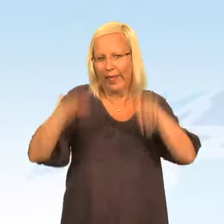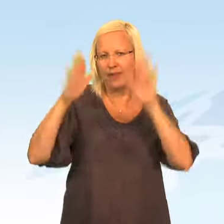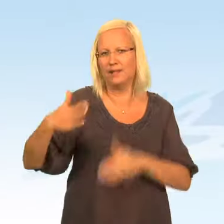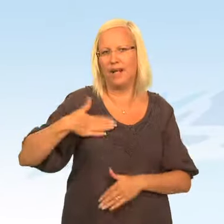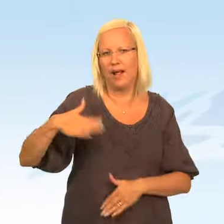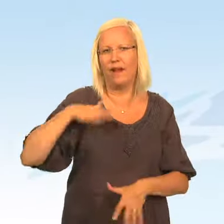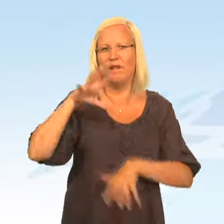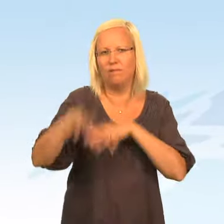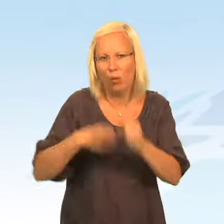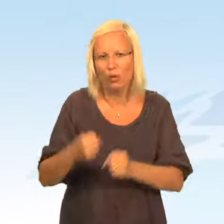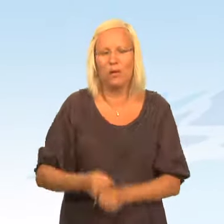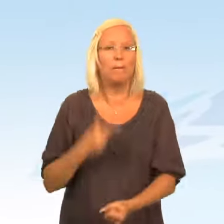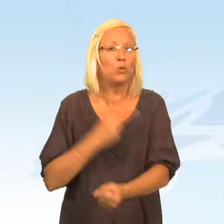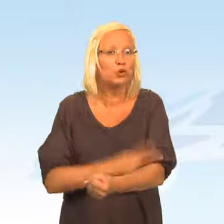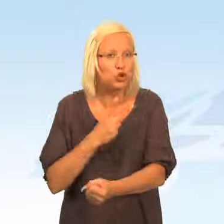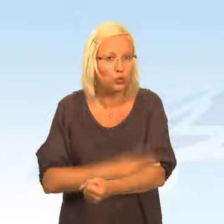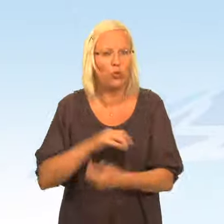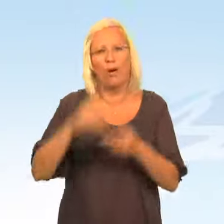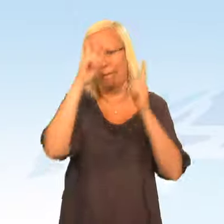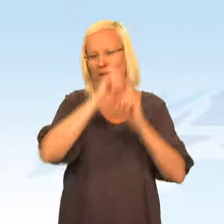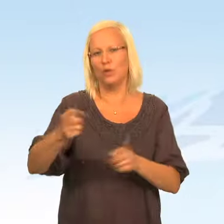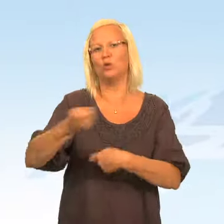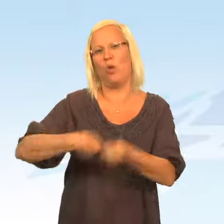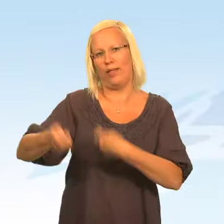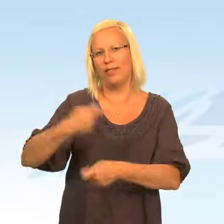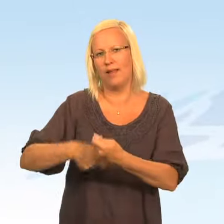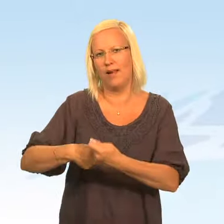hedersrelaterat våld, prostitution och människohandel.